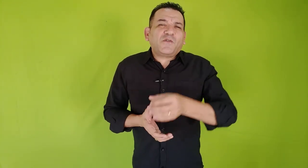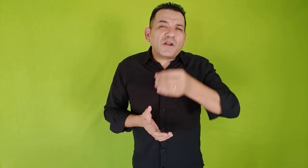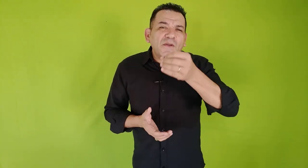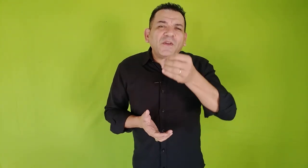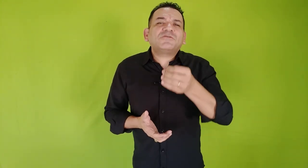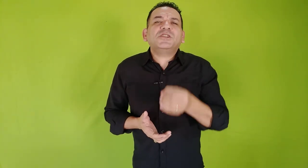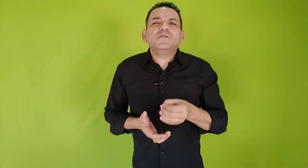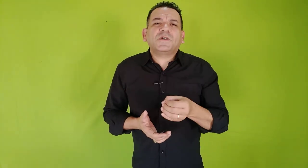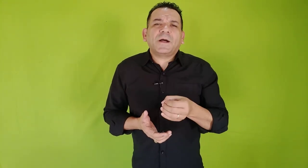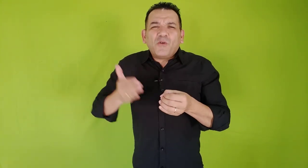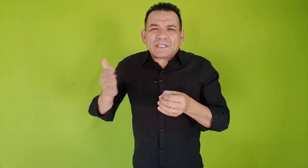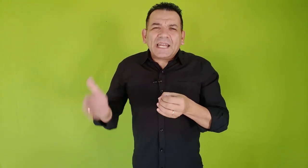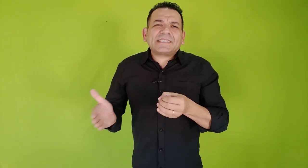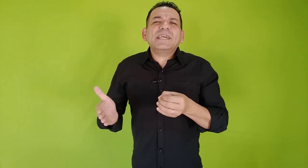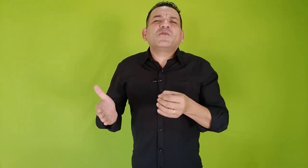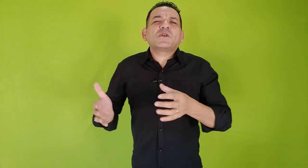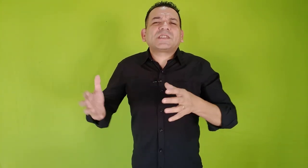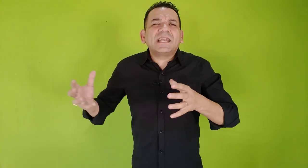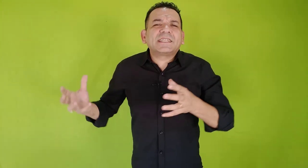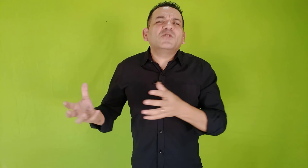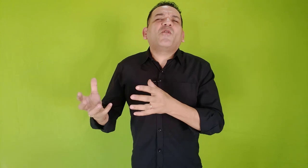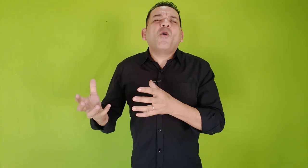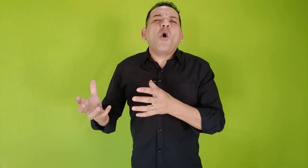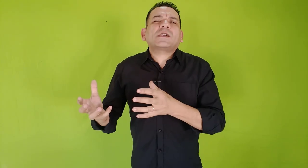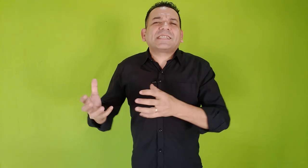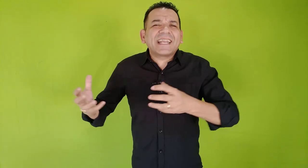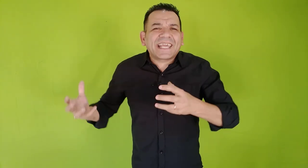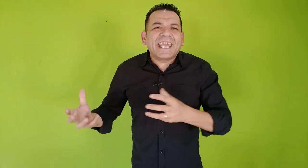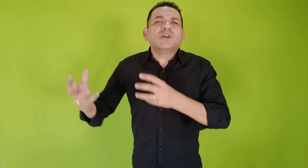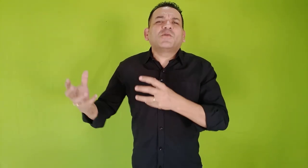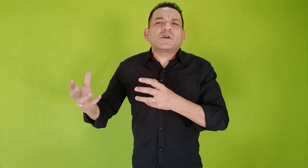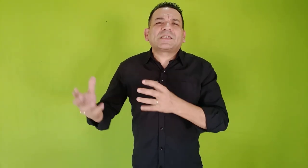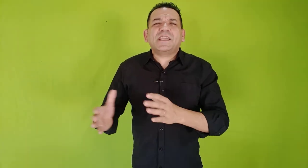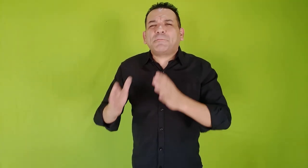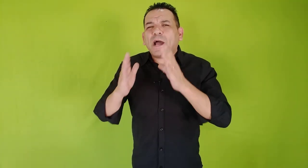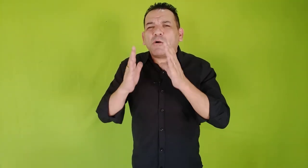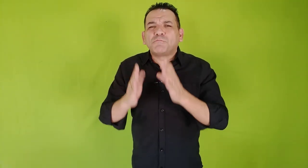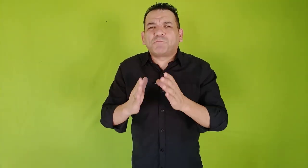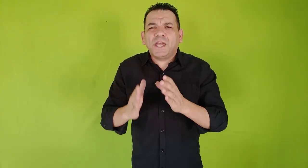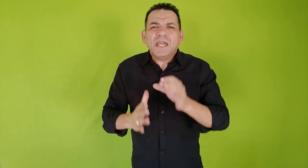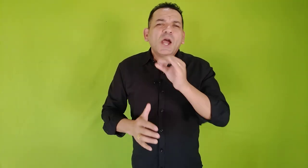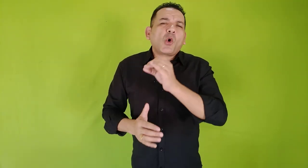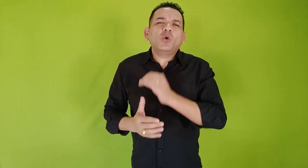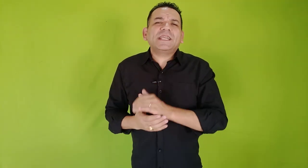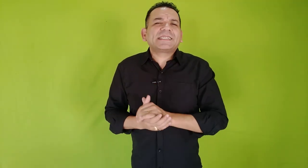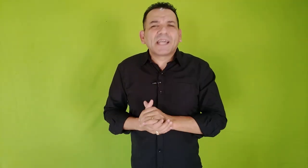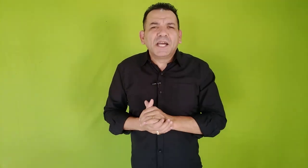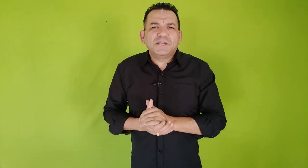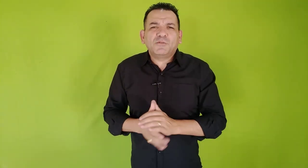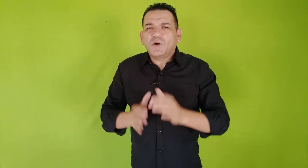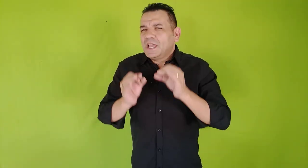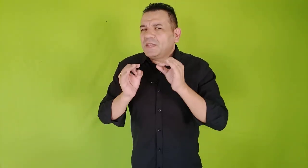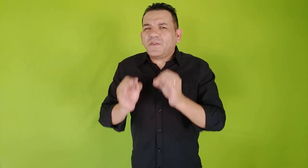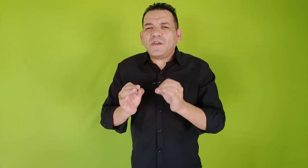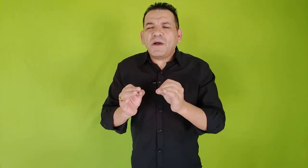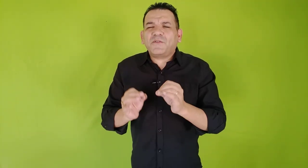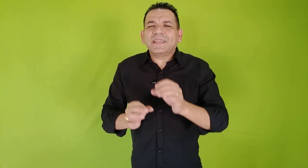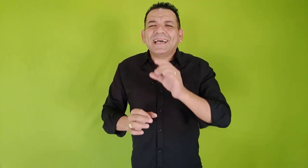forma efetiva. Fortalecendo você, lhe dando força, erguendo você para romper com desânimo. E viver uma vida